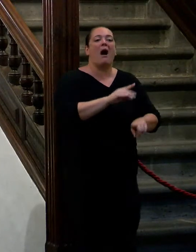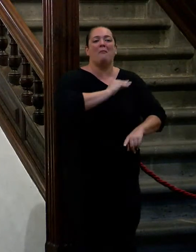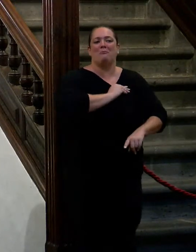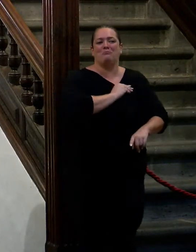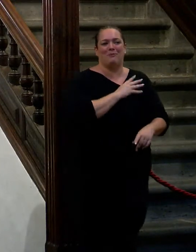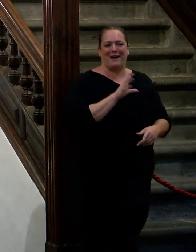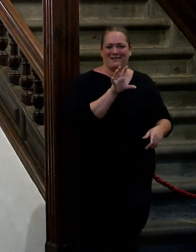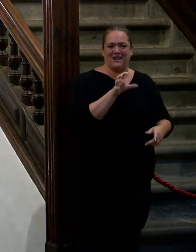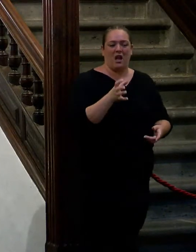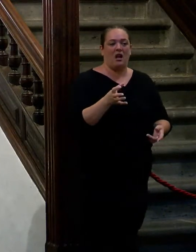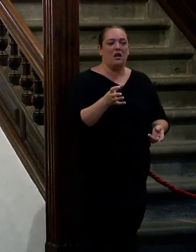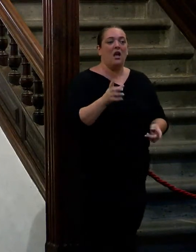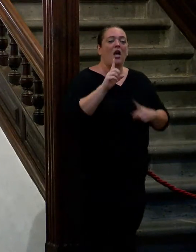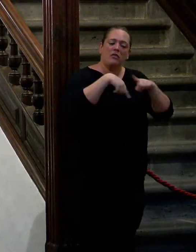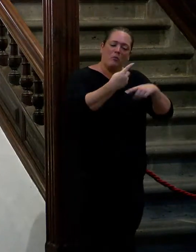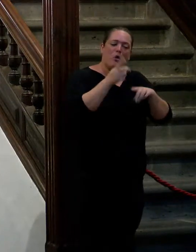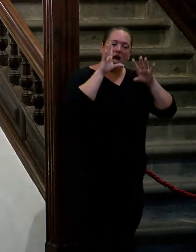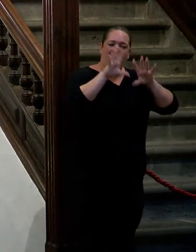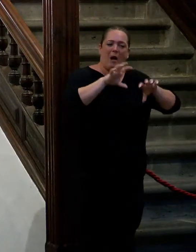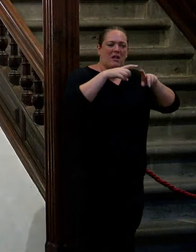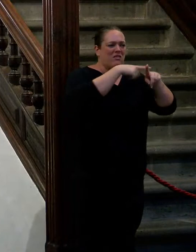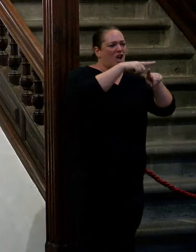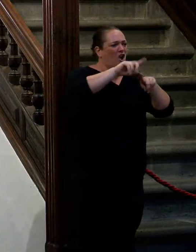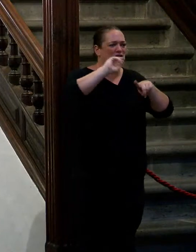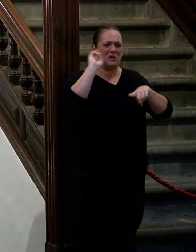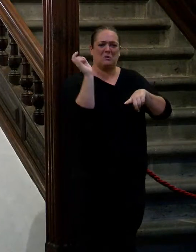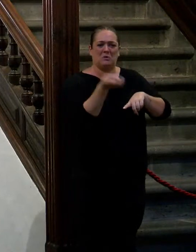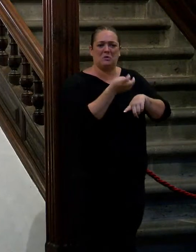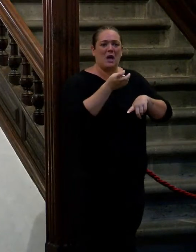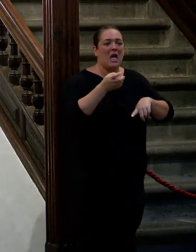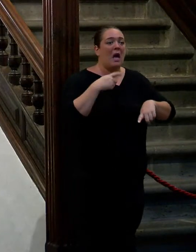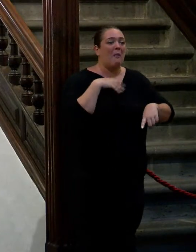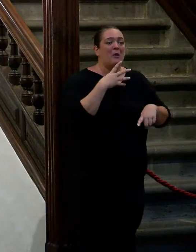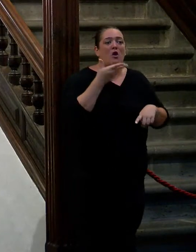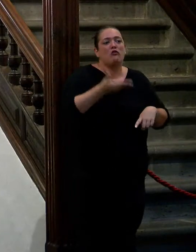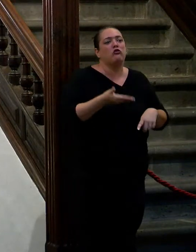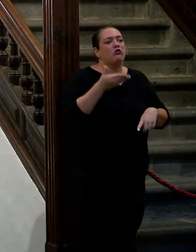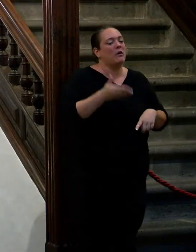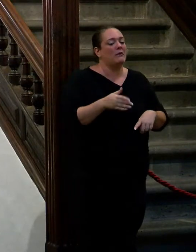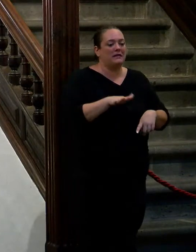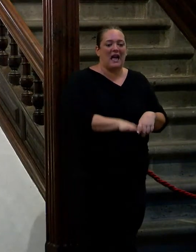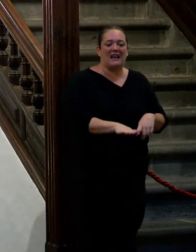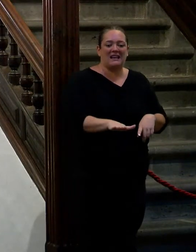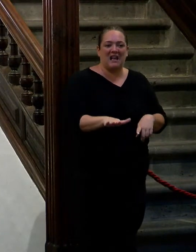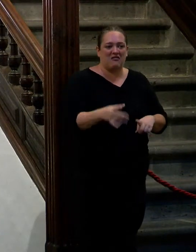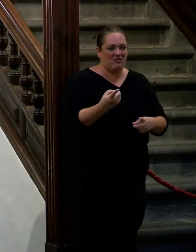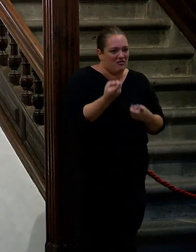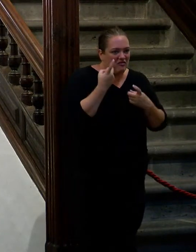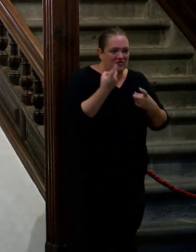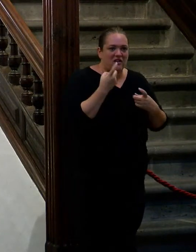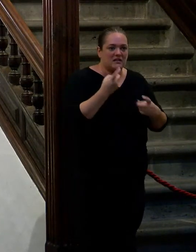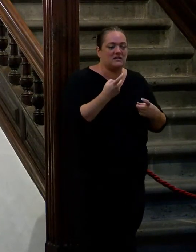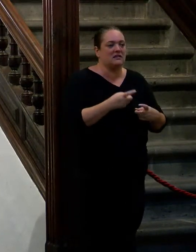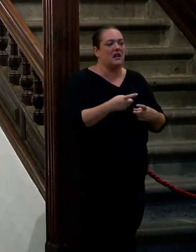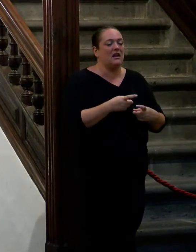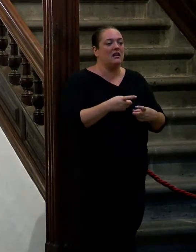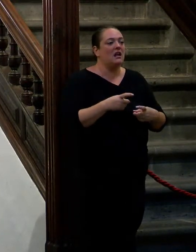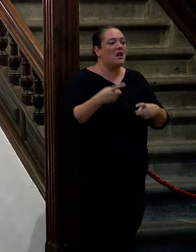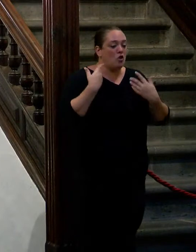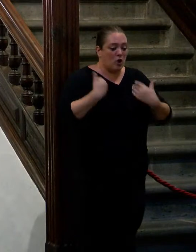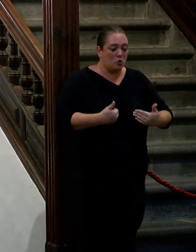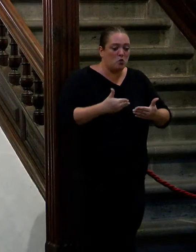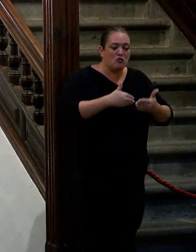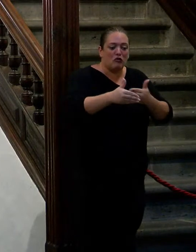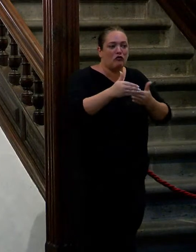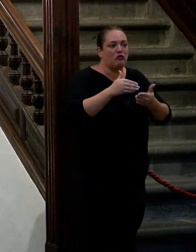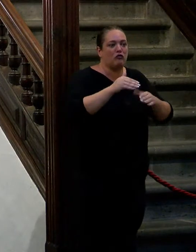aunque después tú aprendas muchas cosas nuevas pero la patria es la infancia ahí está todo el megollón de la cosa o sea el gen lo que tú te conviertes